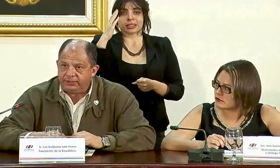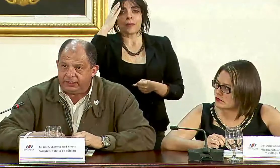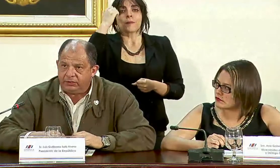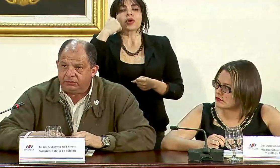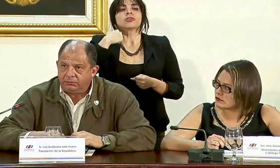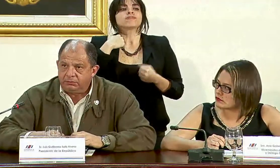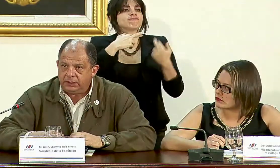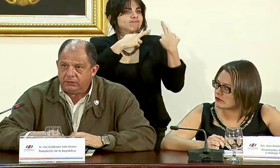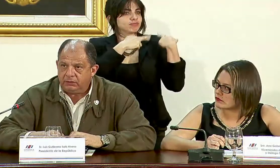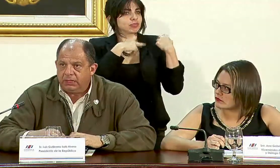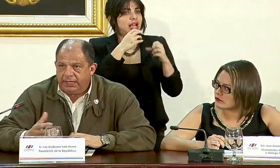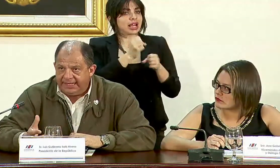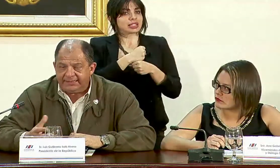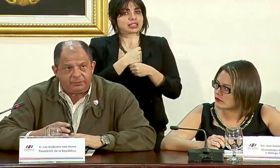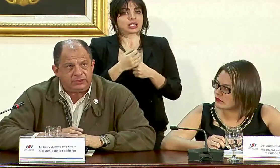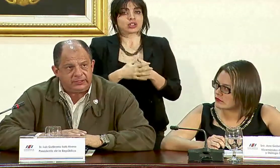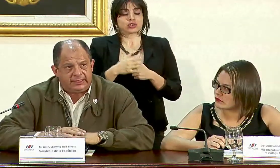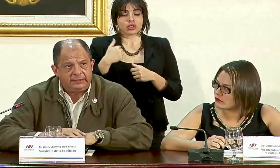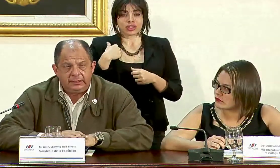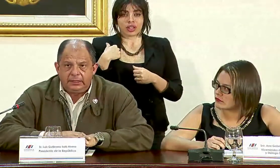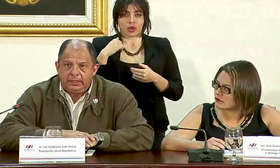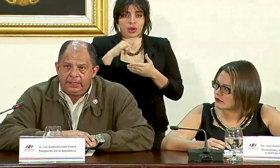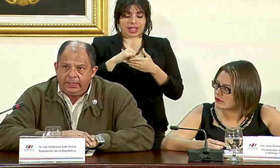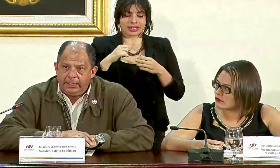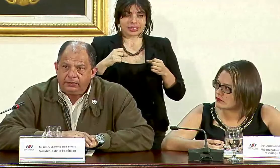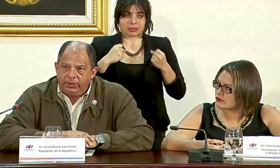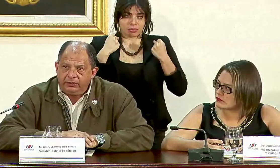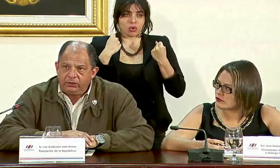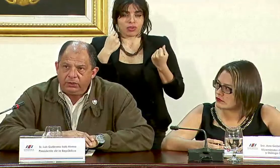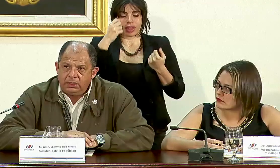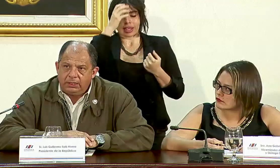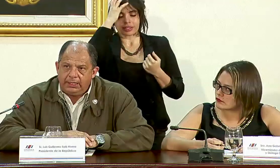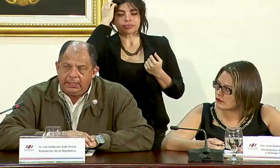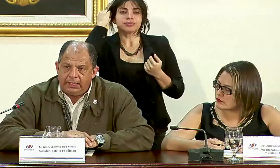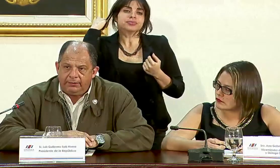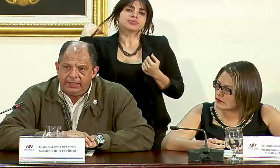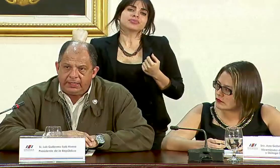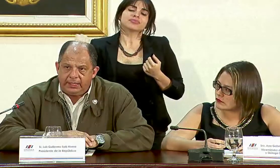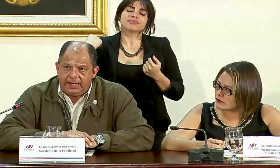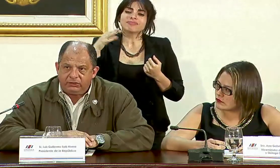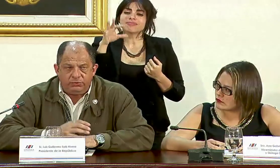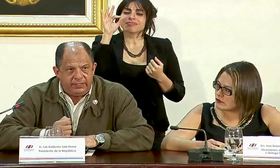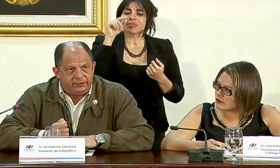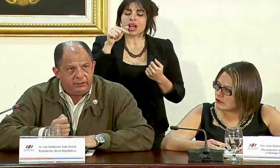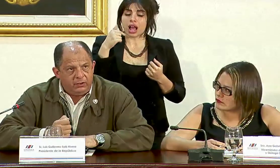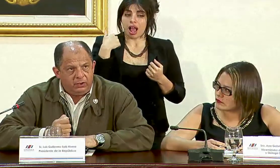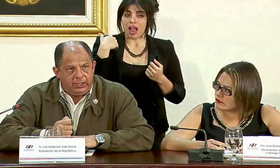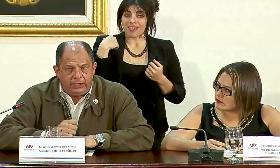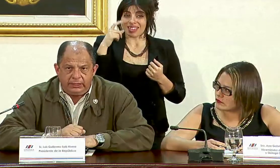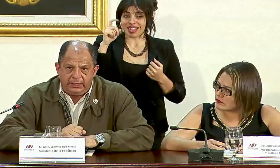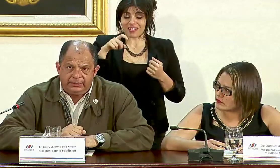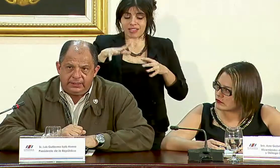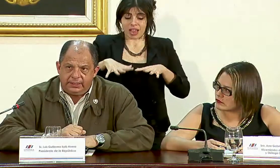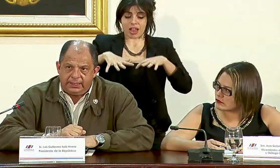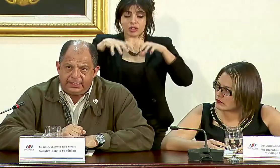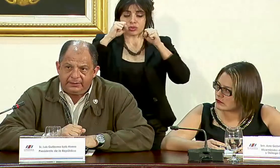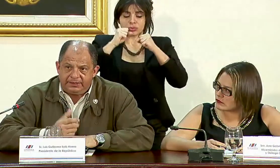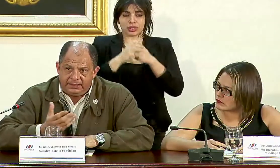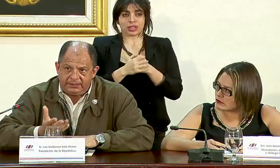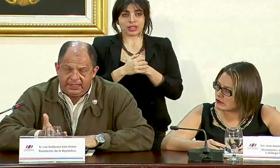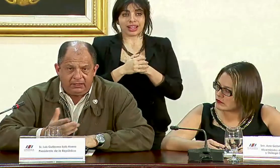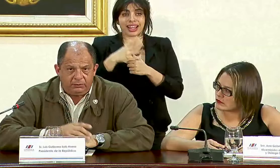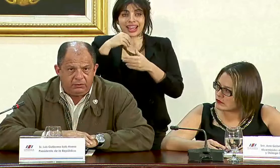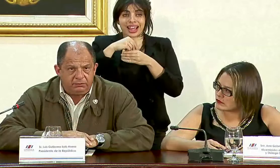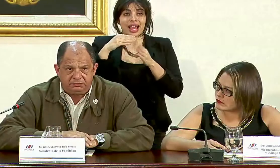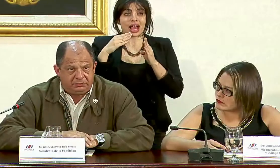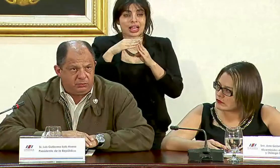corresponde hacerlo tengo esa potestad encuentro que había que asumir desde la Casa